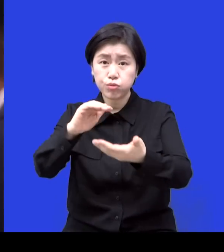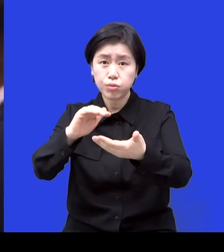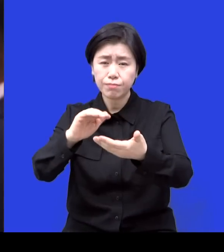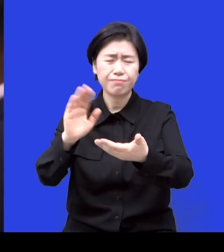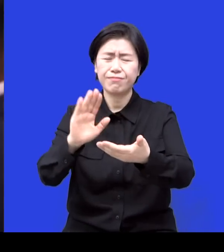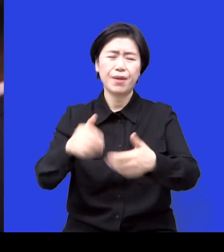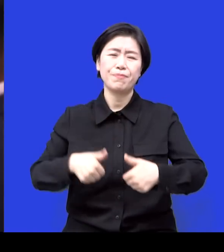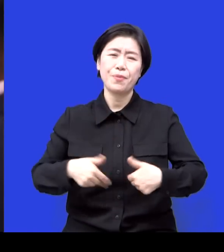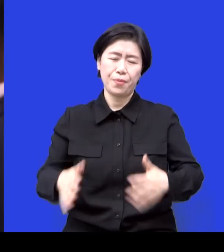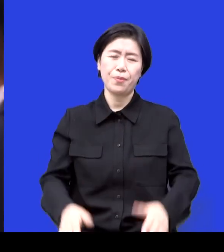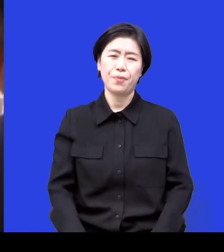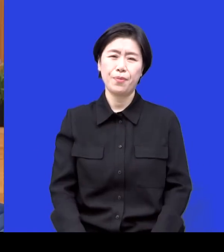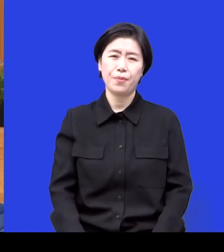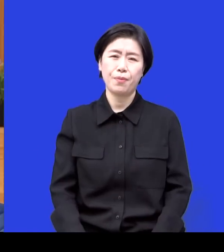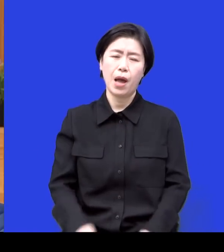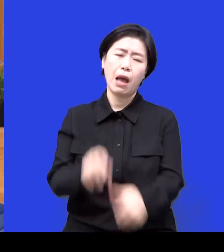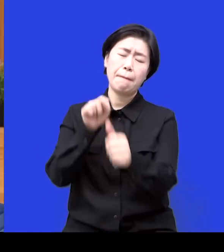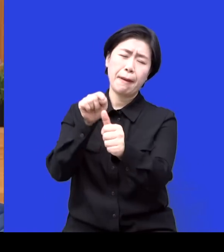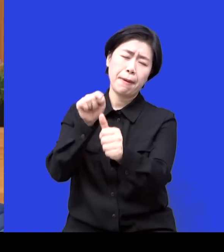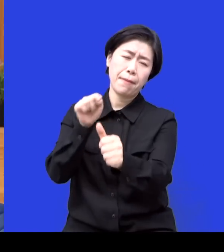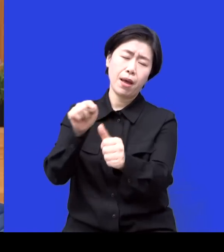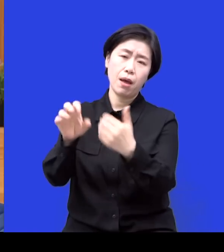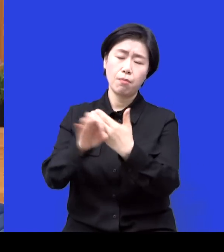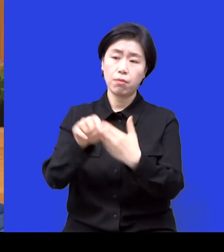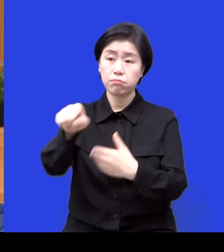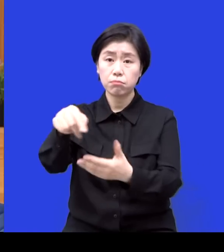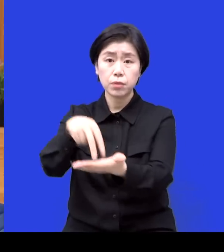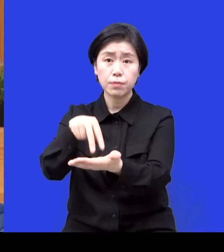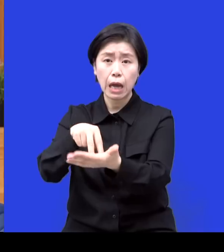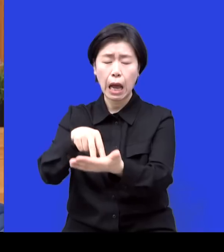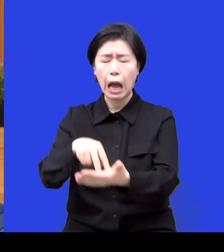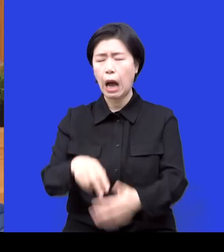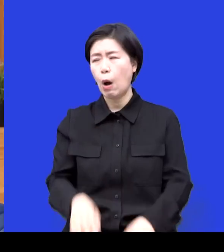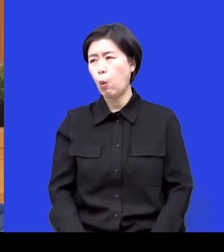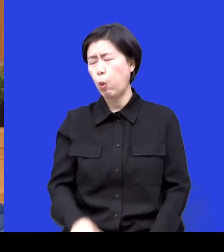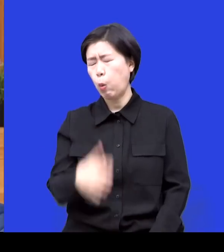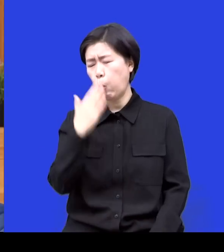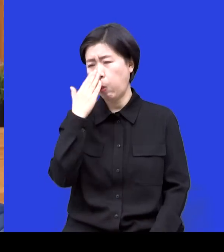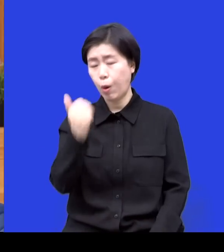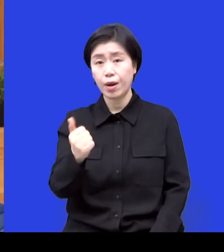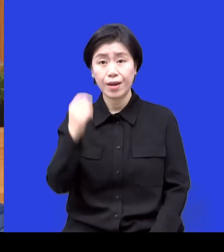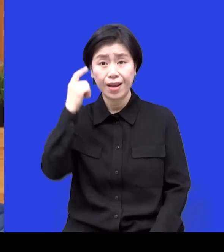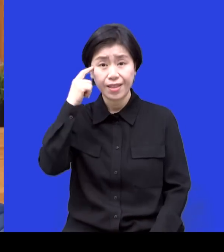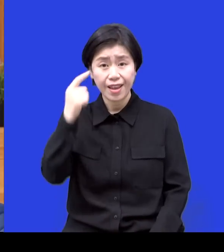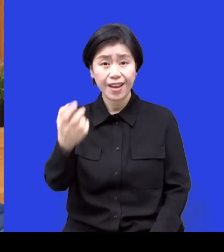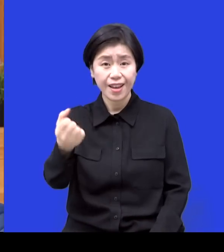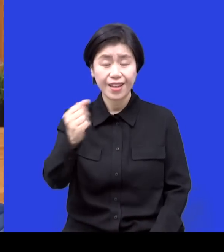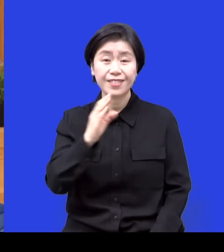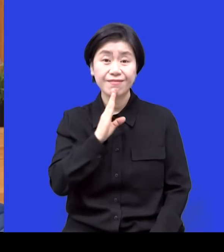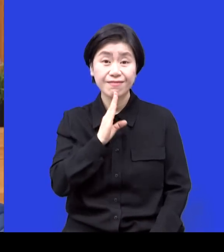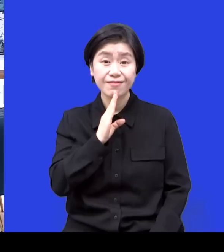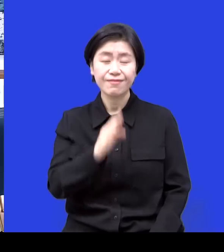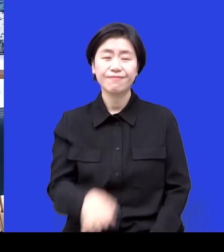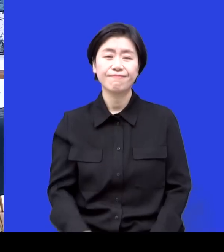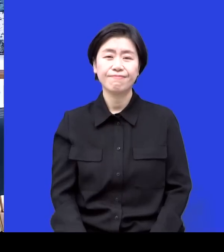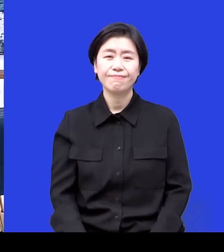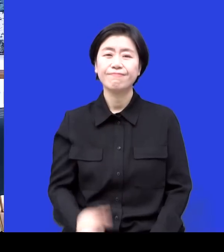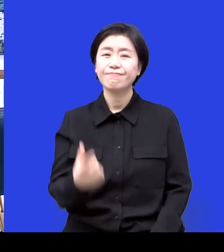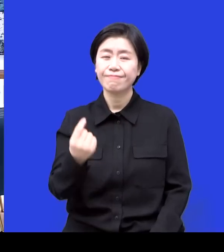뭐해라, 뭐해라, 뭐해라 하면 뭐가 이렇게 많지. 내 몸뚱이 하나 사는데 뭐가 이렇게 필요한 게 많지 이런 생각을 갖게 되잖아요. 그럼 아이들은